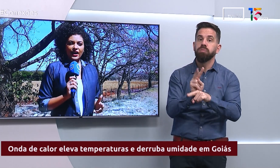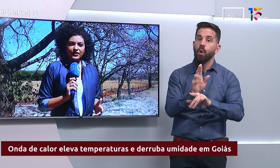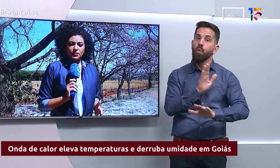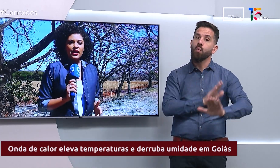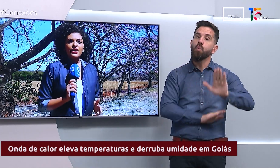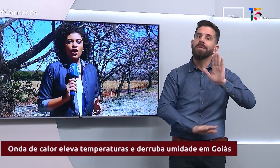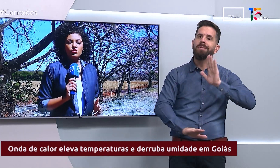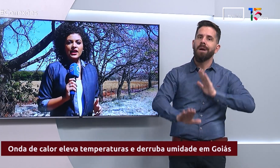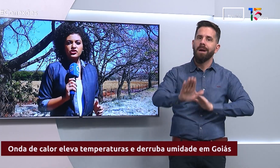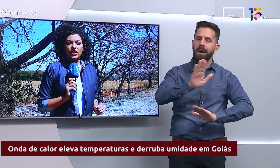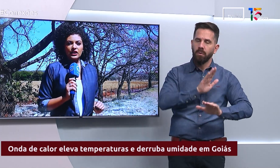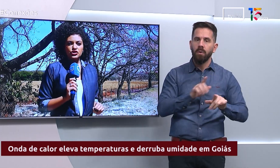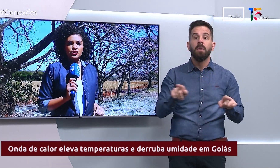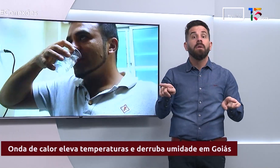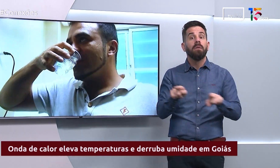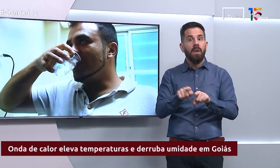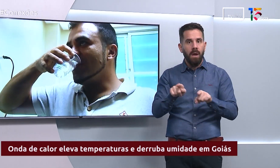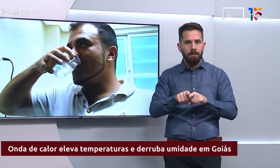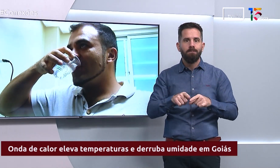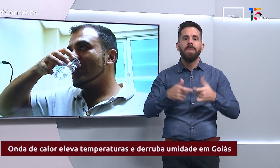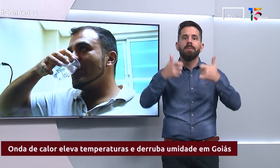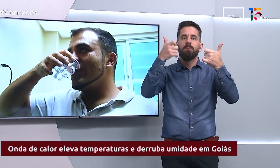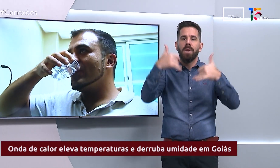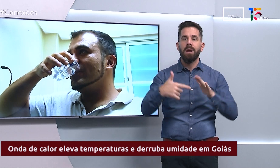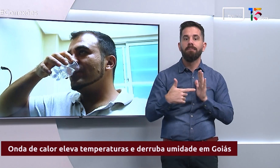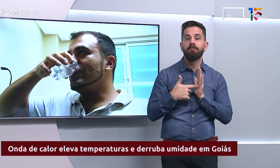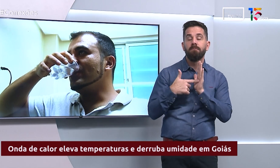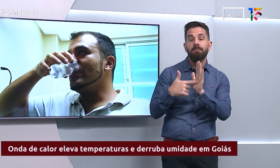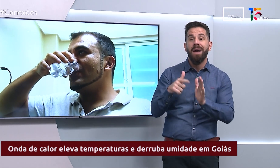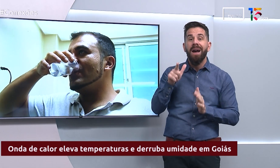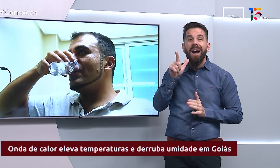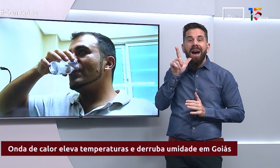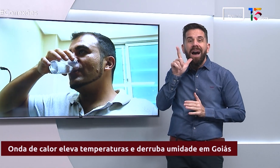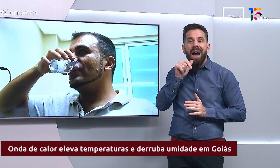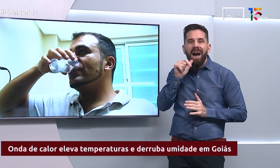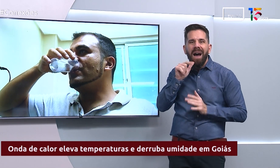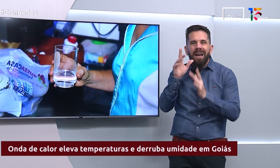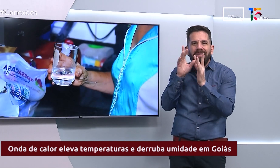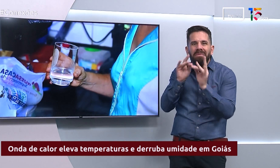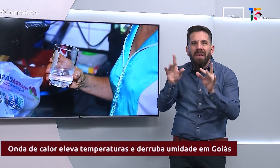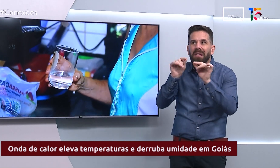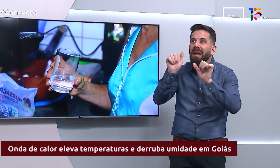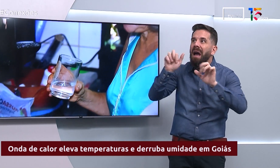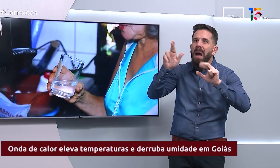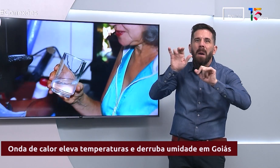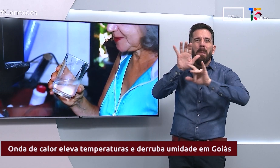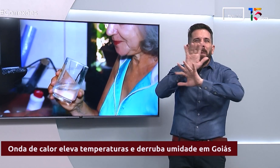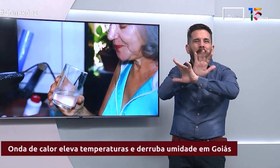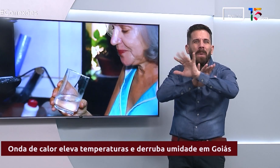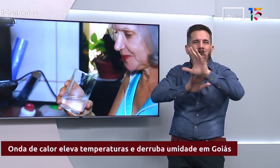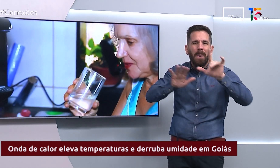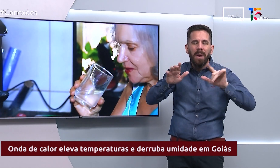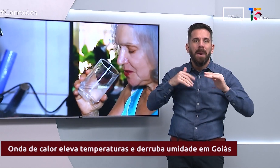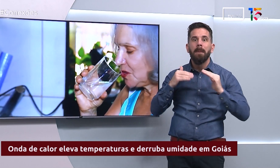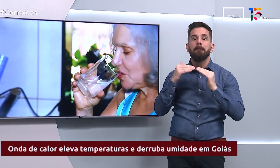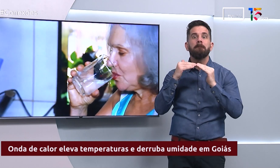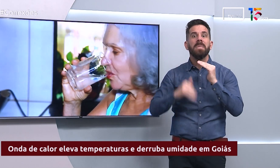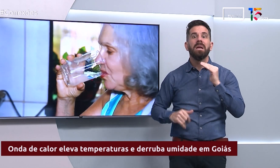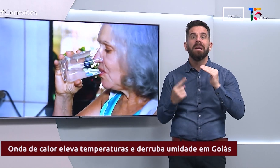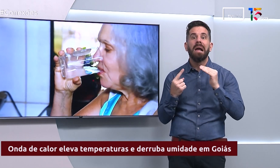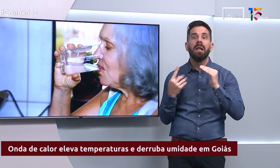destacar também a umidade relativa do ar, que vai ser abaixo de 14%, o que é considerado